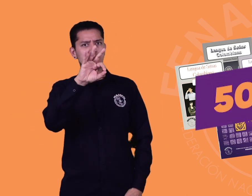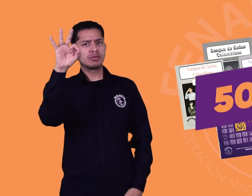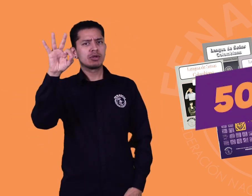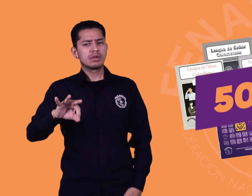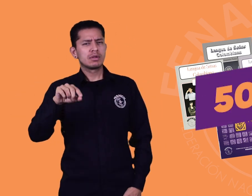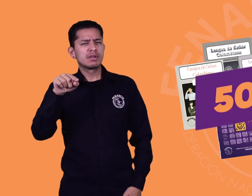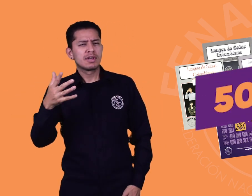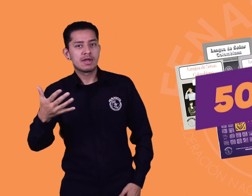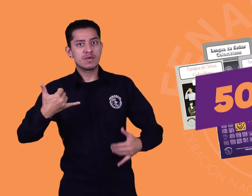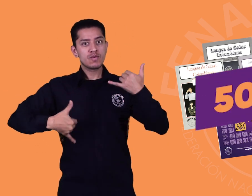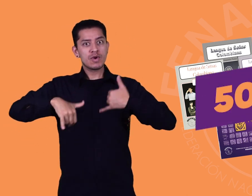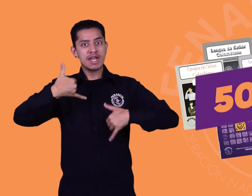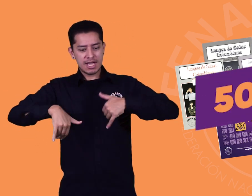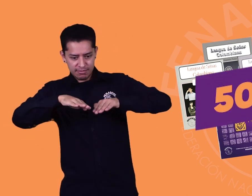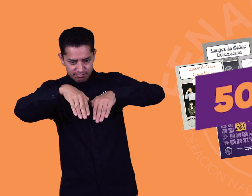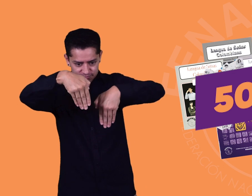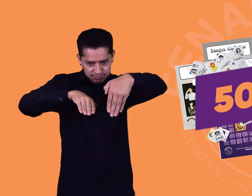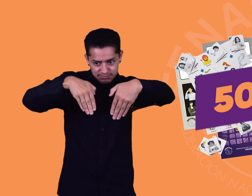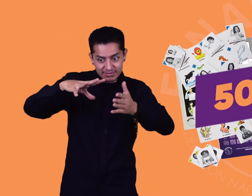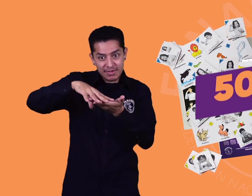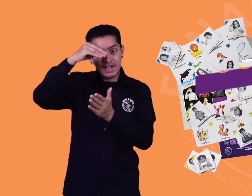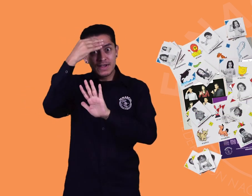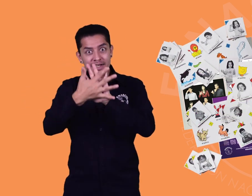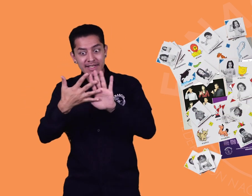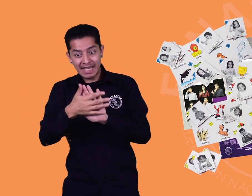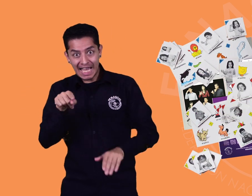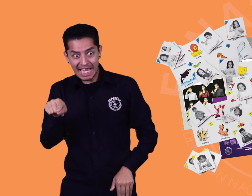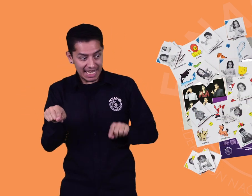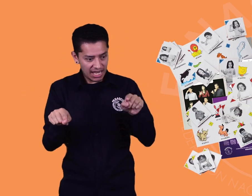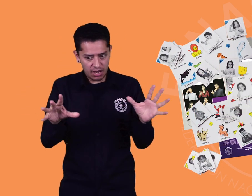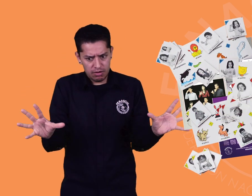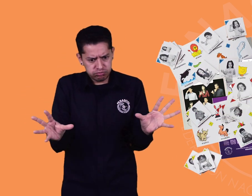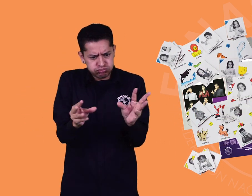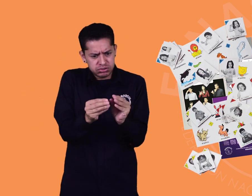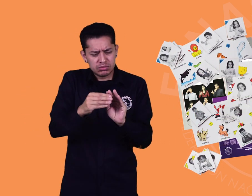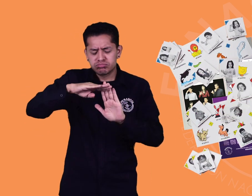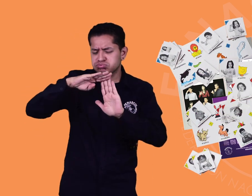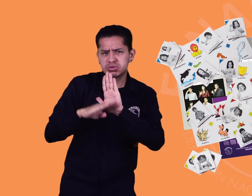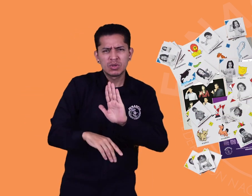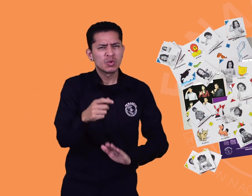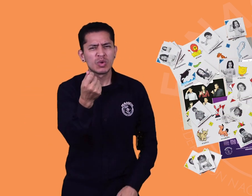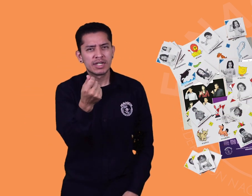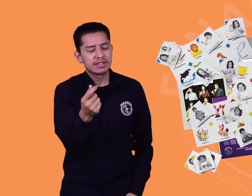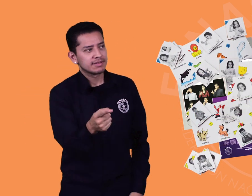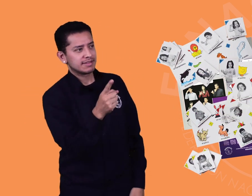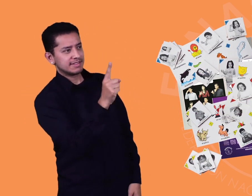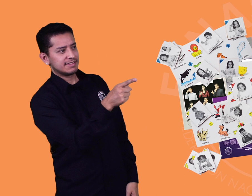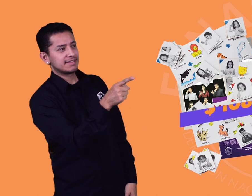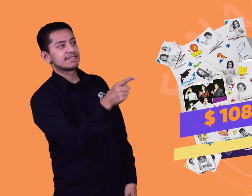lengua de señas. Este combo te costará tan solo 82 mil 800 pesos. Recuerda que esta